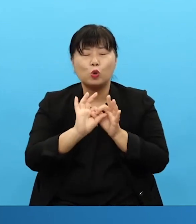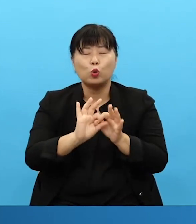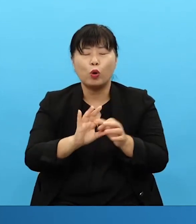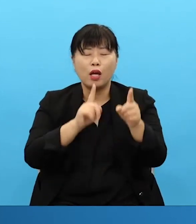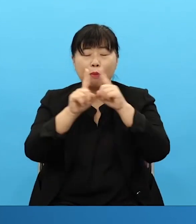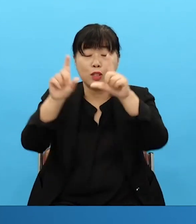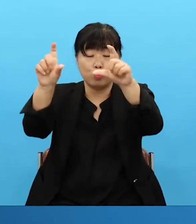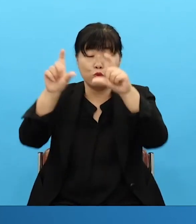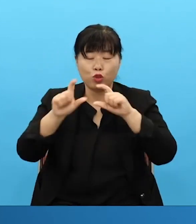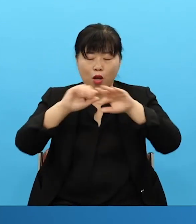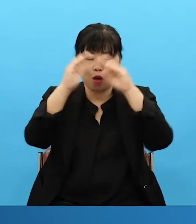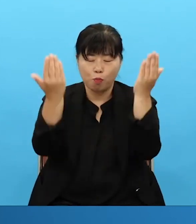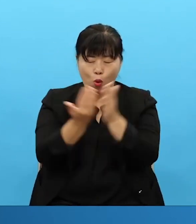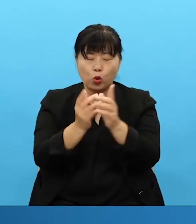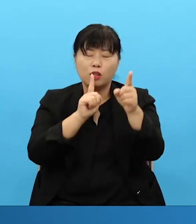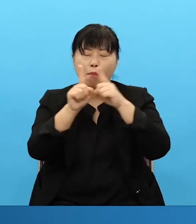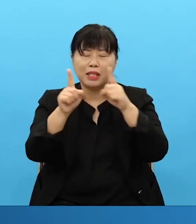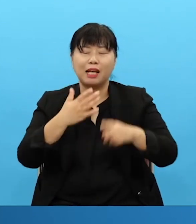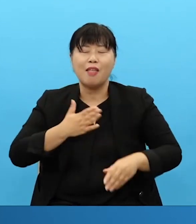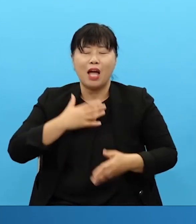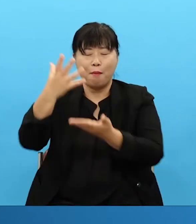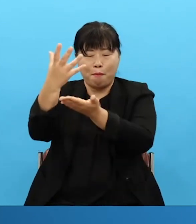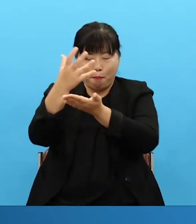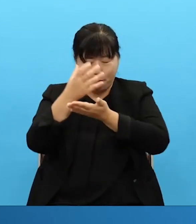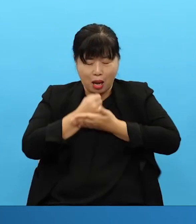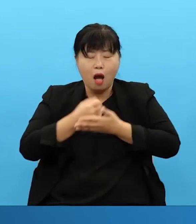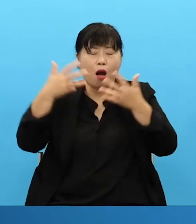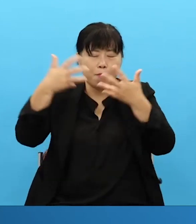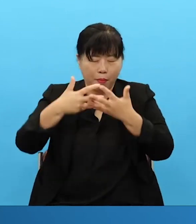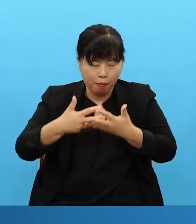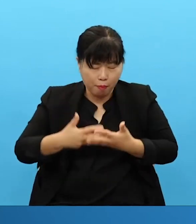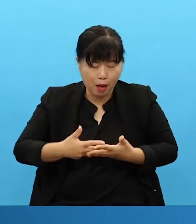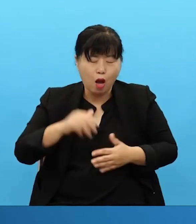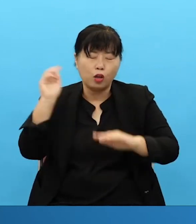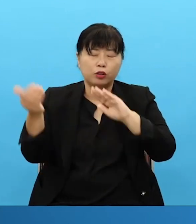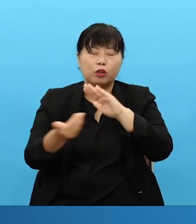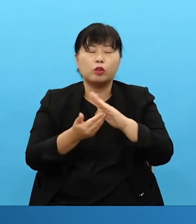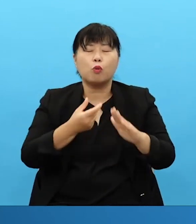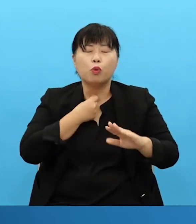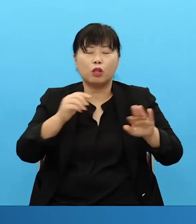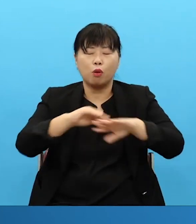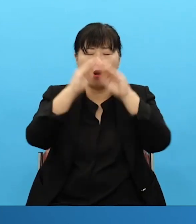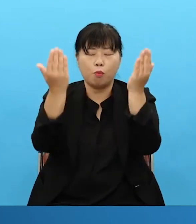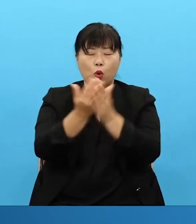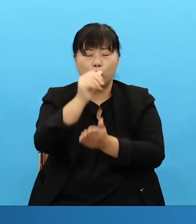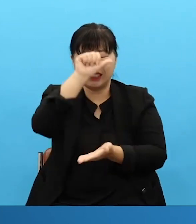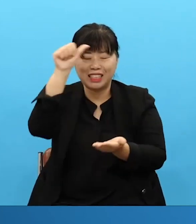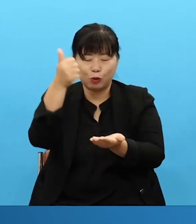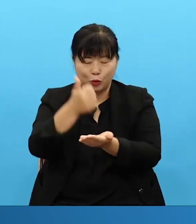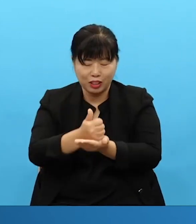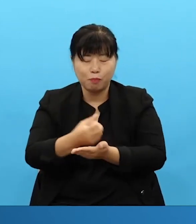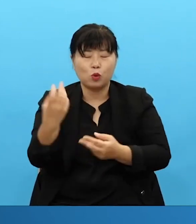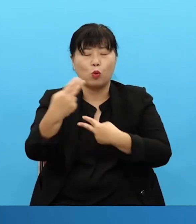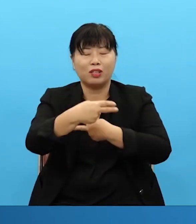모두 다 나에게 주신 메시지를 알고 성취되기를 원하는 모든 장로님들과 우리 다락방 가족들 무리위